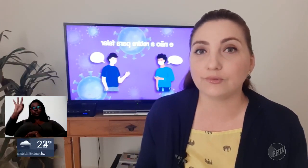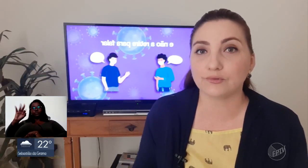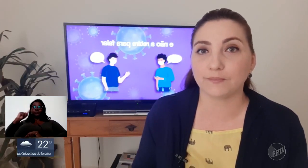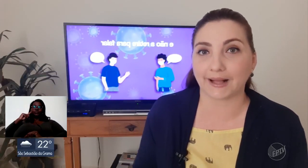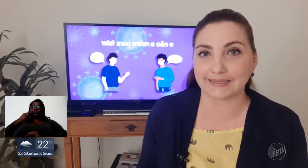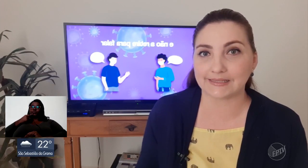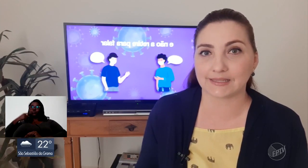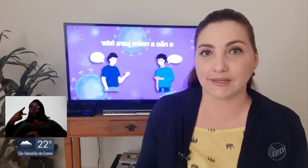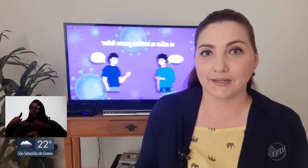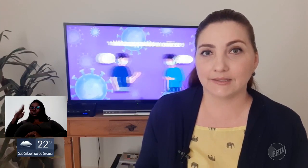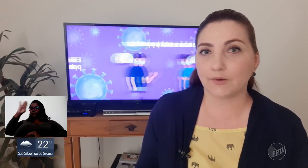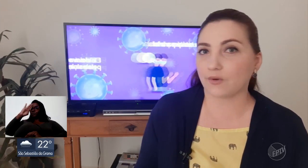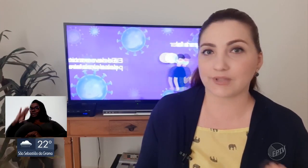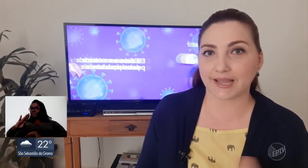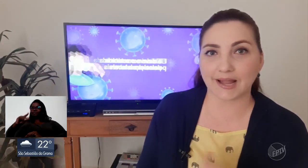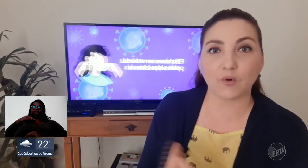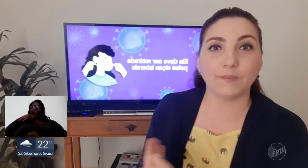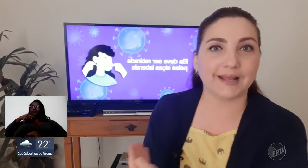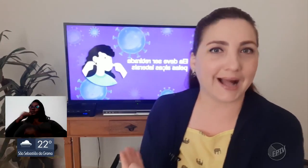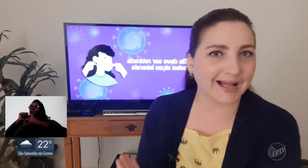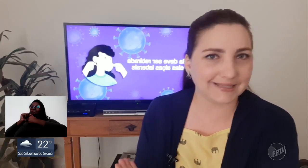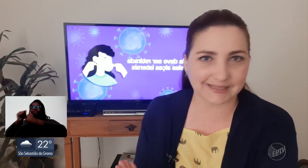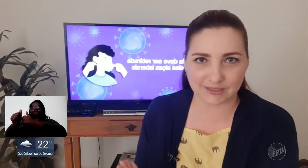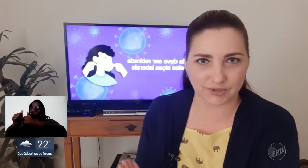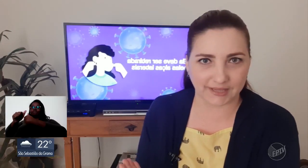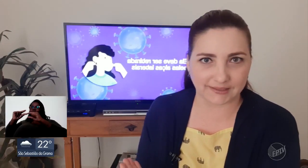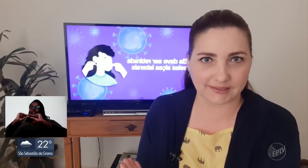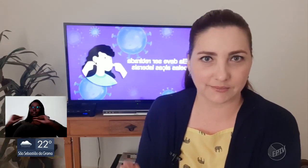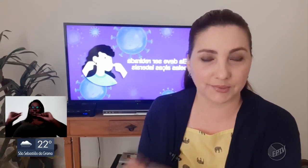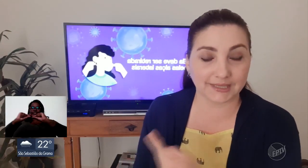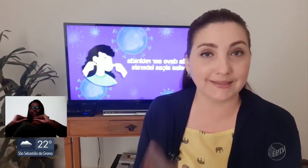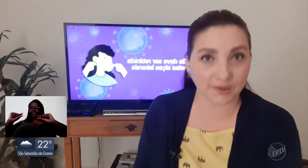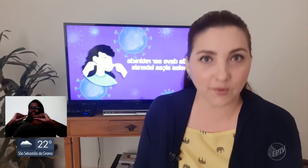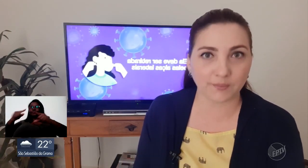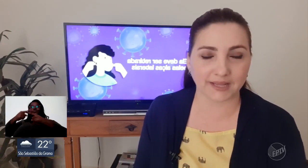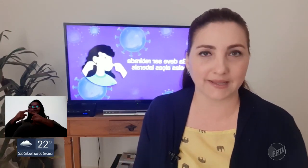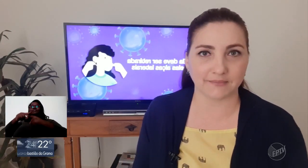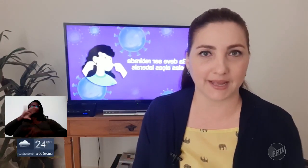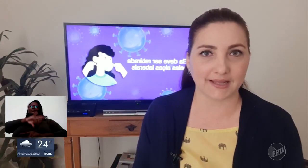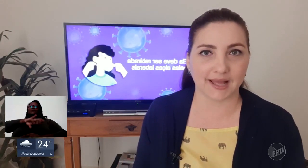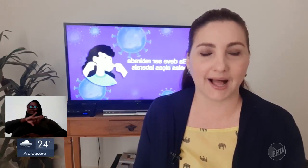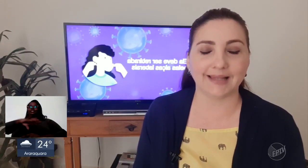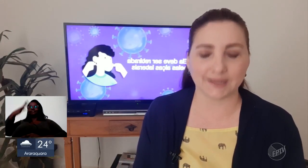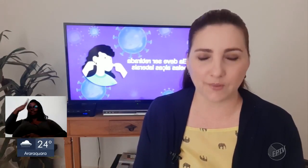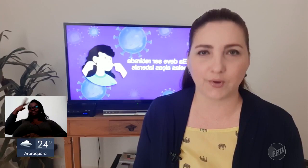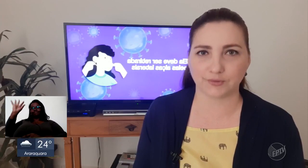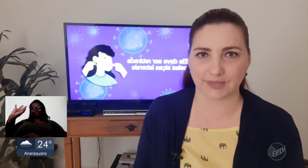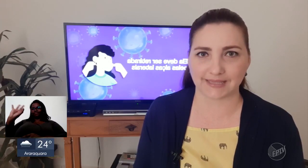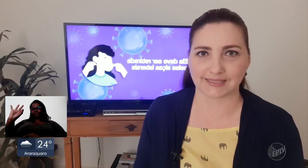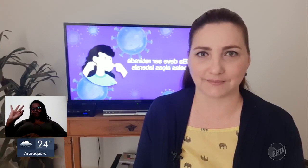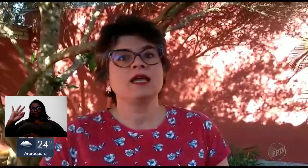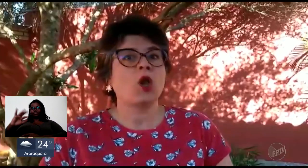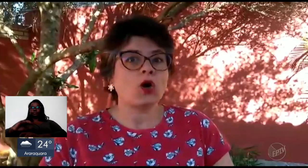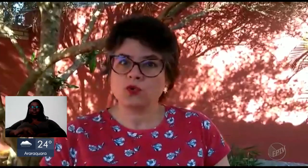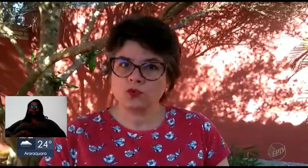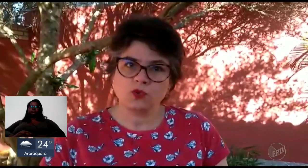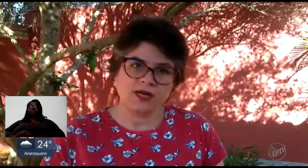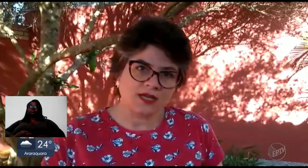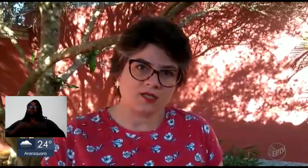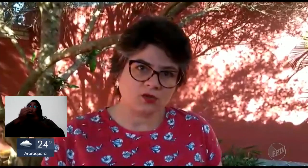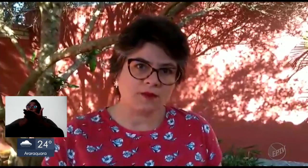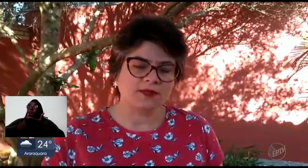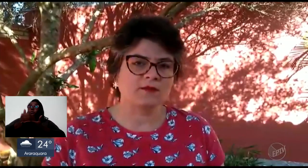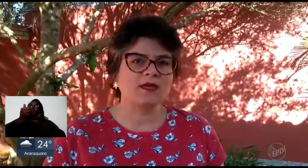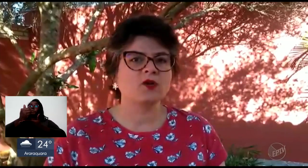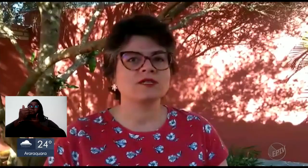dos surdos no país não conseguem acompanhar as legendas, porque não compreendem bem a língua portuguesa. E logo